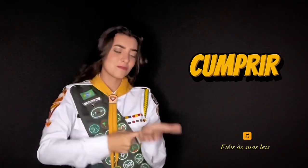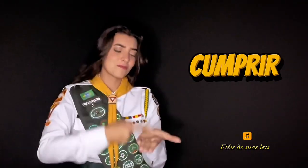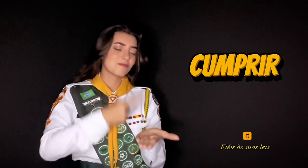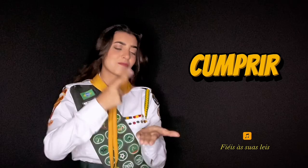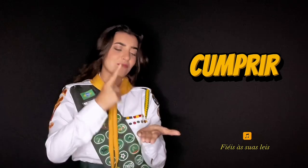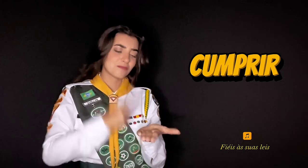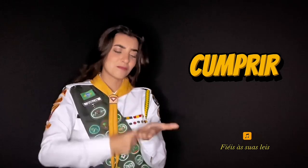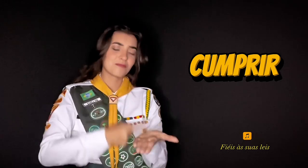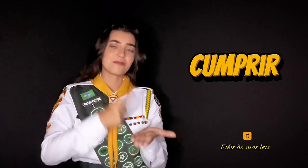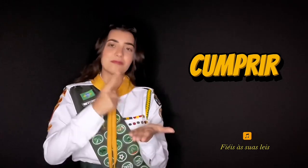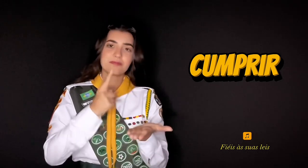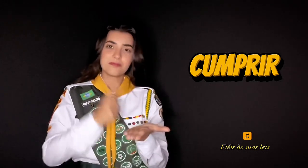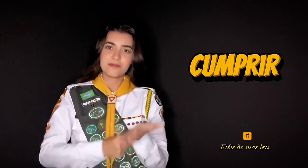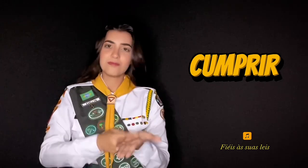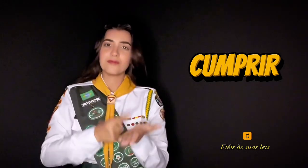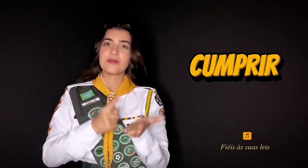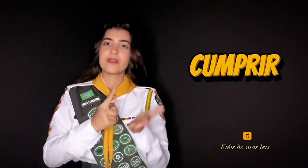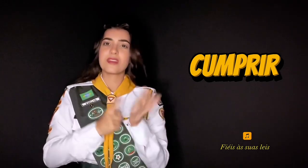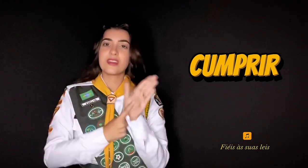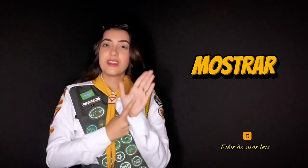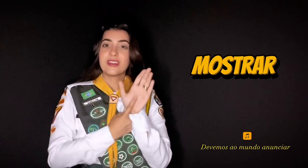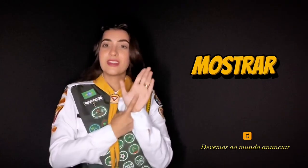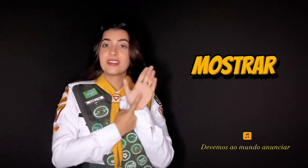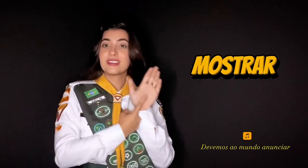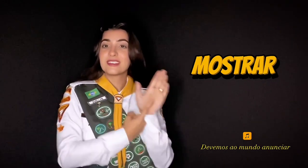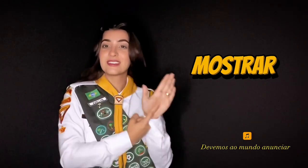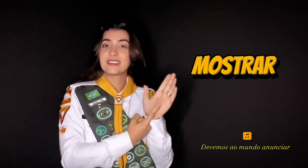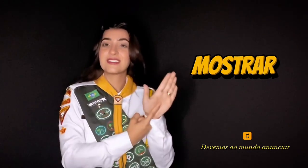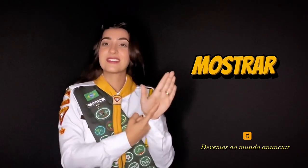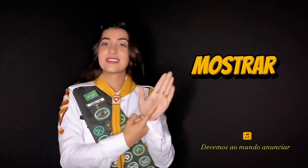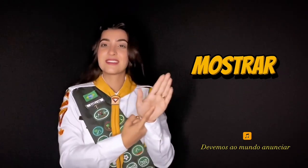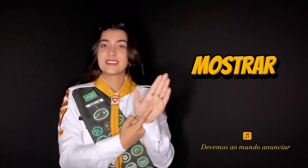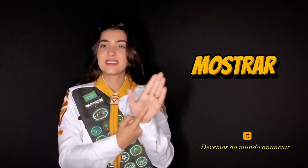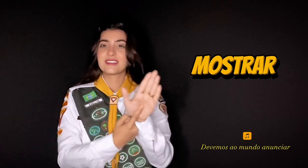Confiar Cumprir Cumprir Mostrar